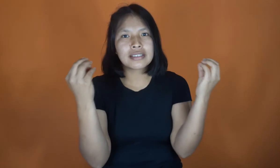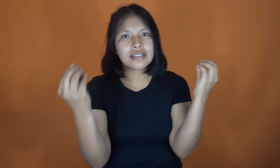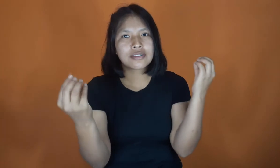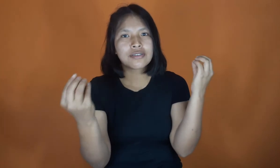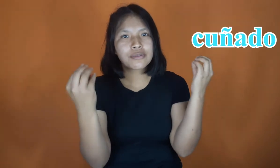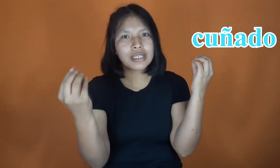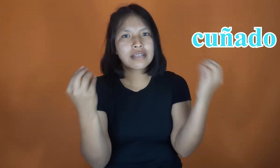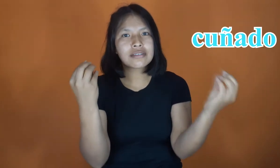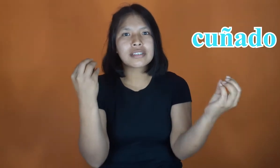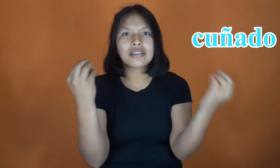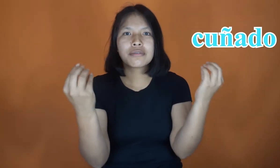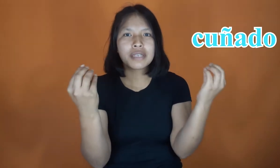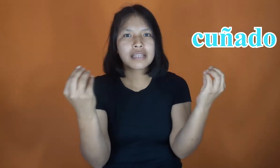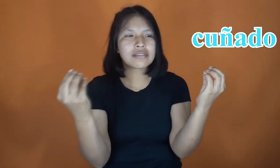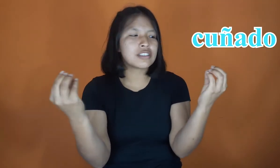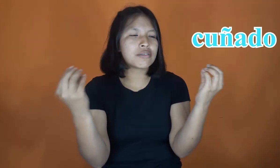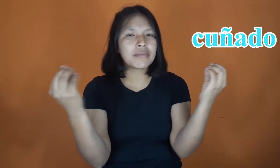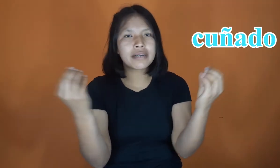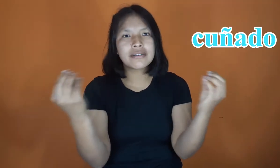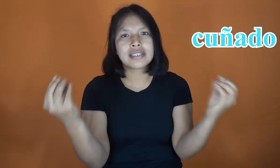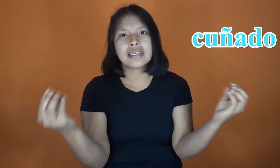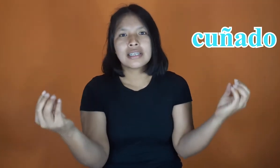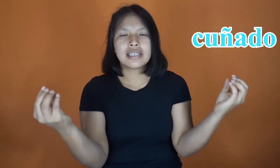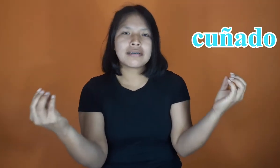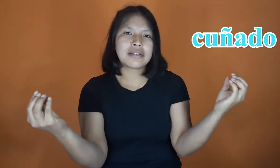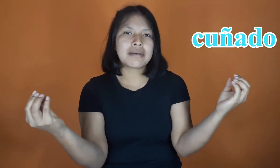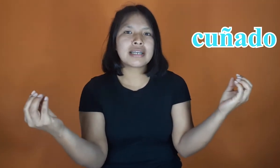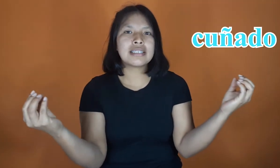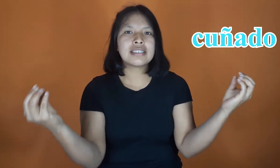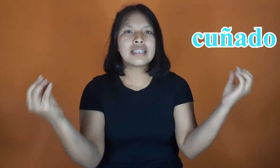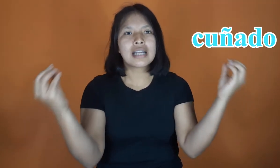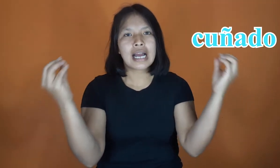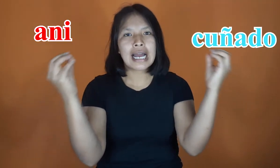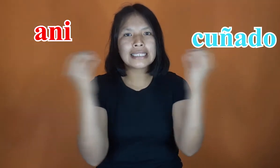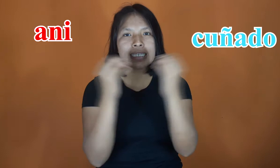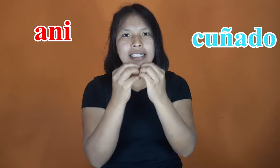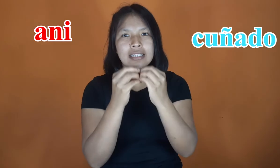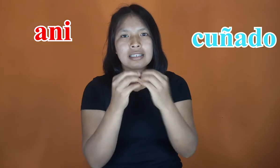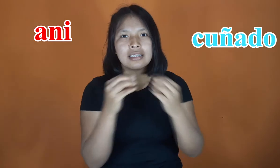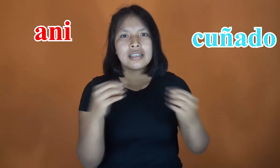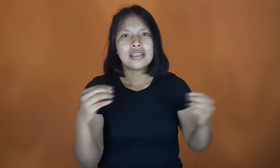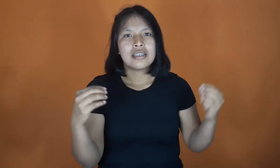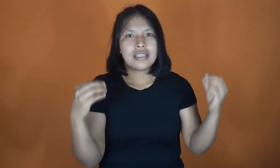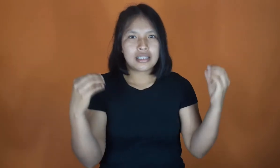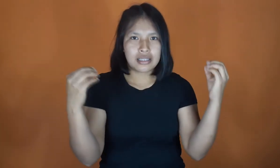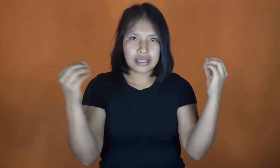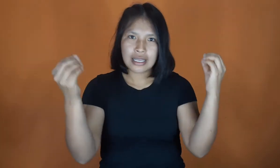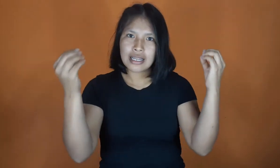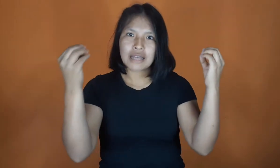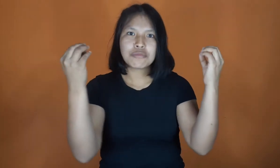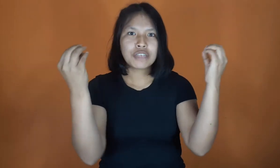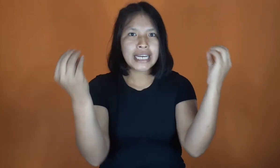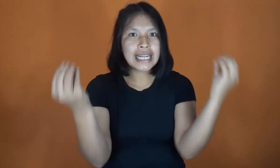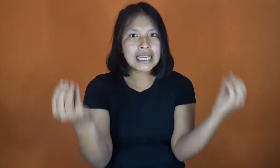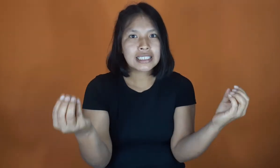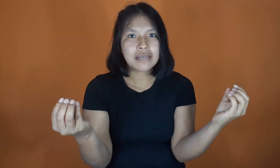estos son cuñados entre cuñados. Y si son varones, y se van a decir Ani. En las mujeres también